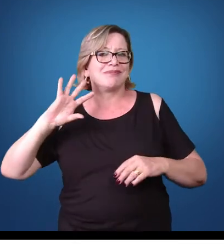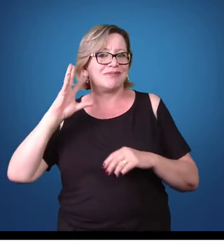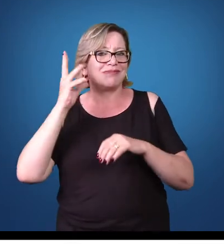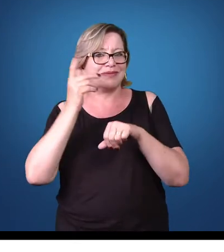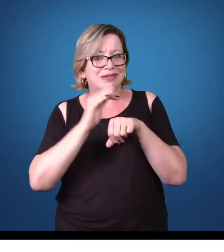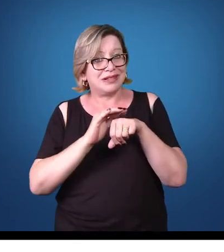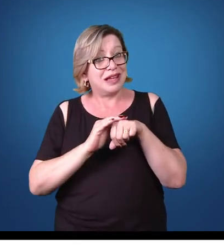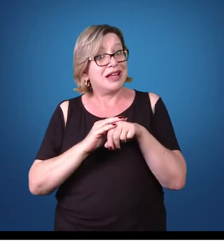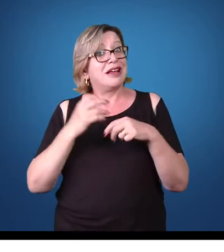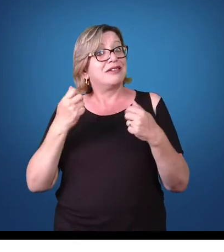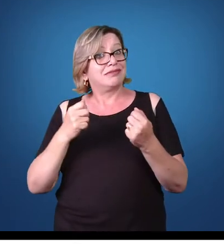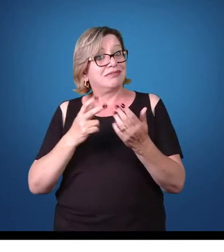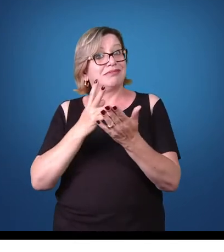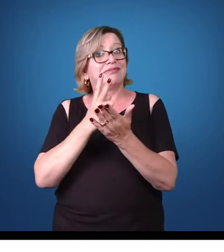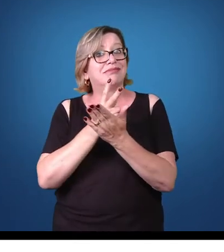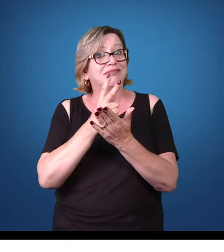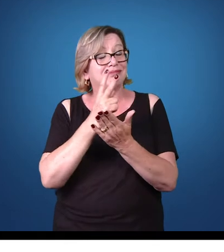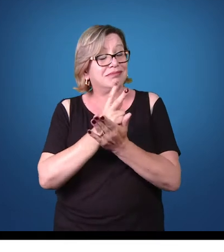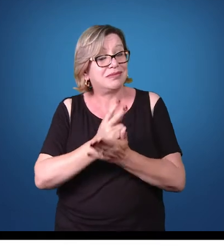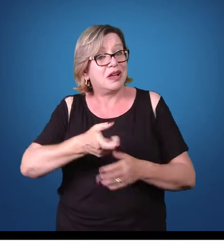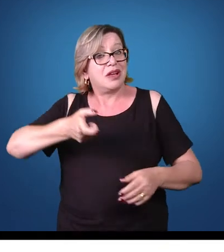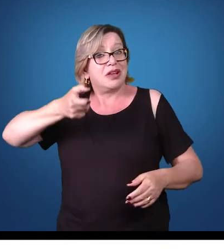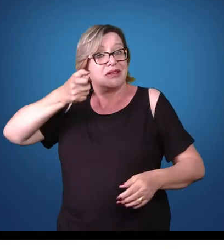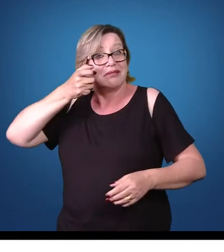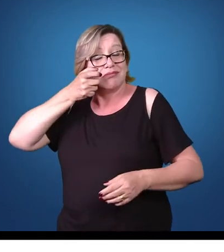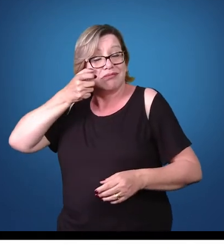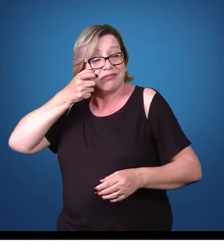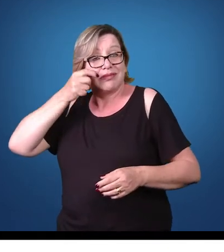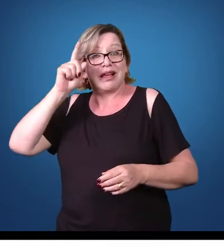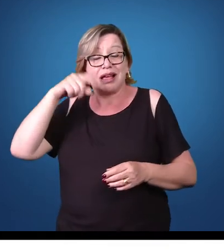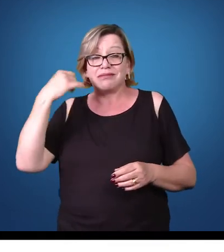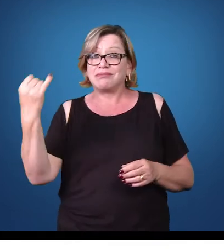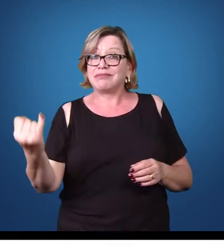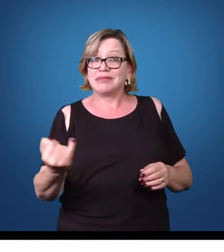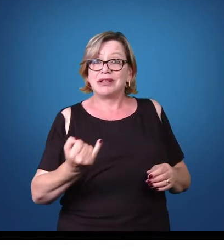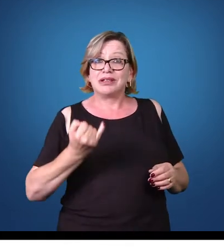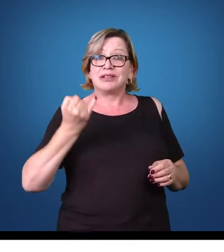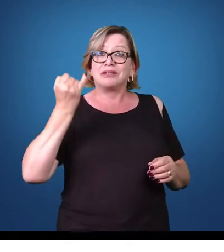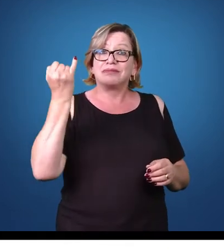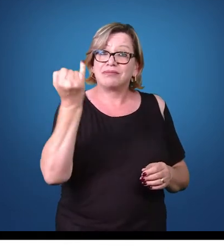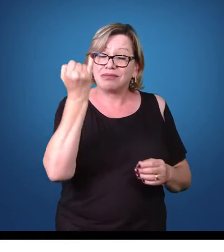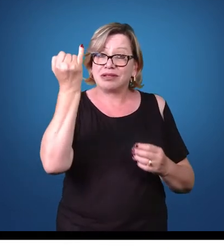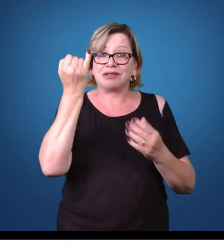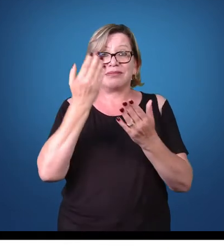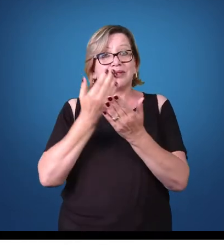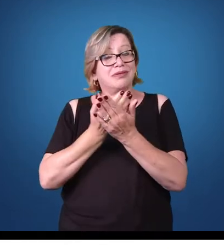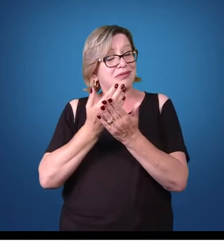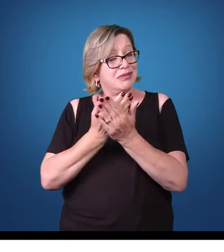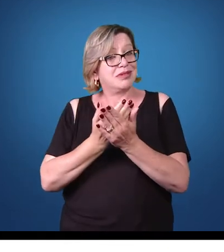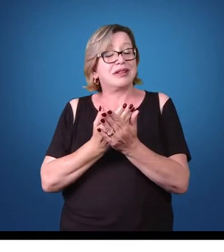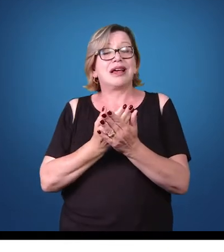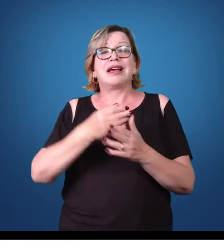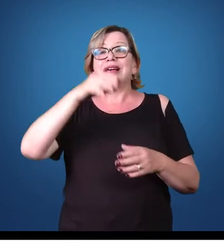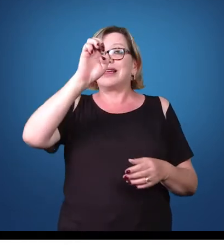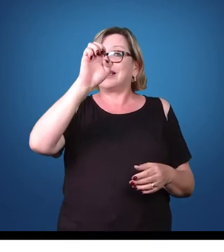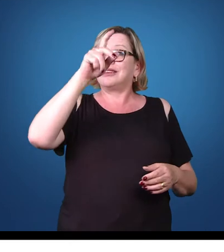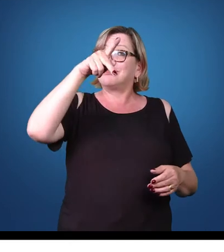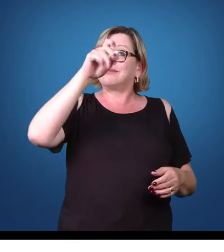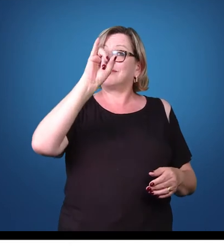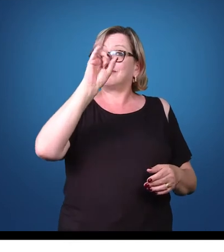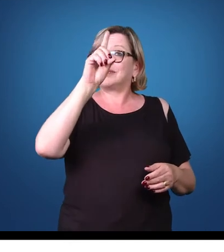têm que ser também colocadas como fundamentais num estudo epidemiológico numa